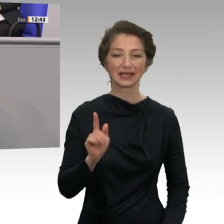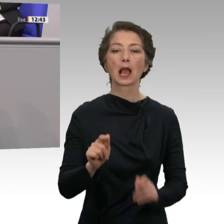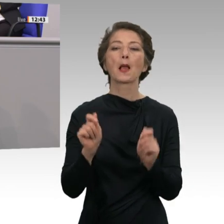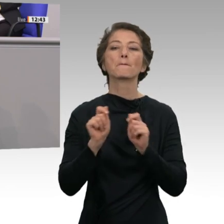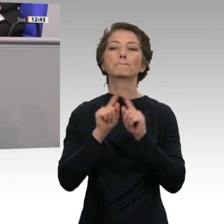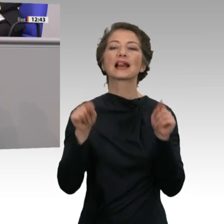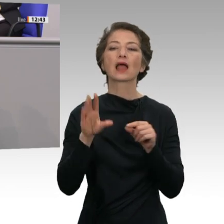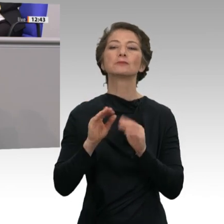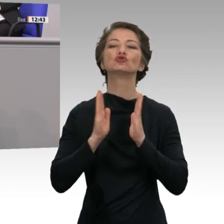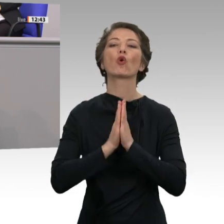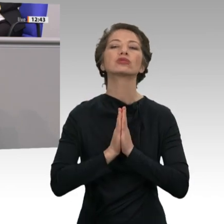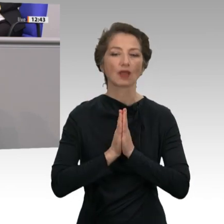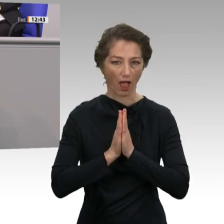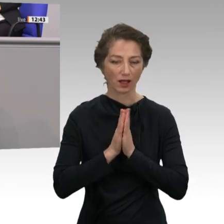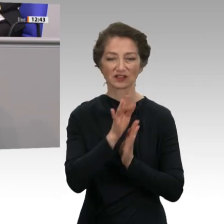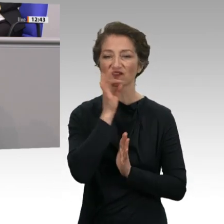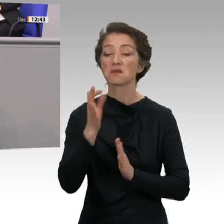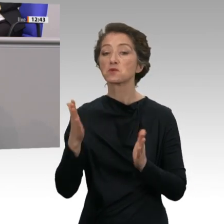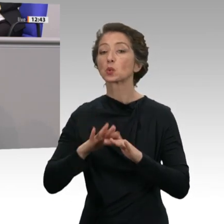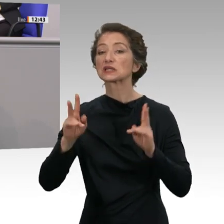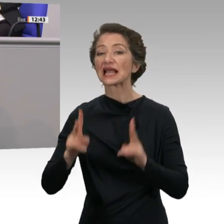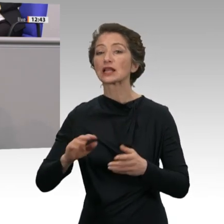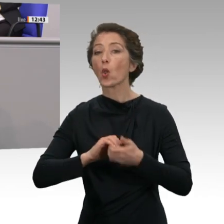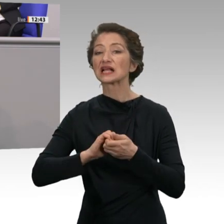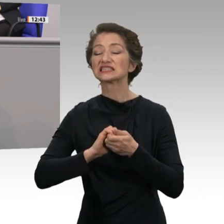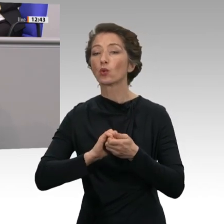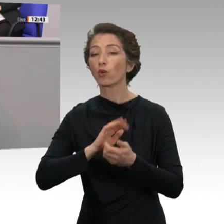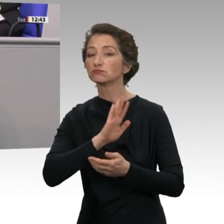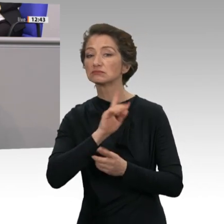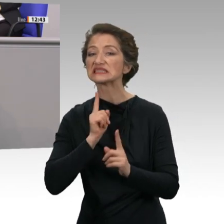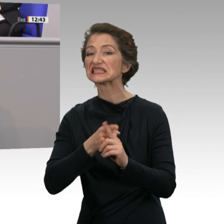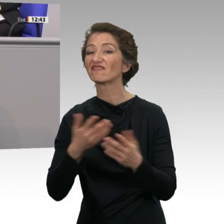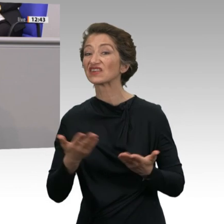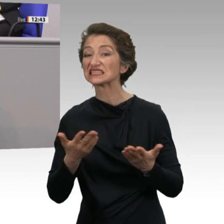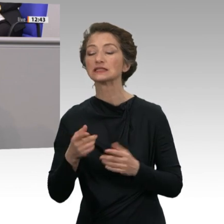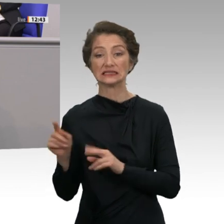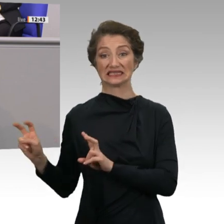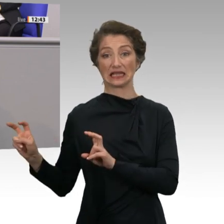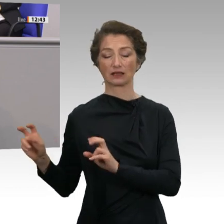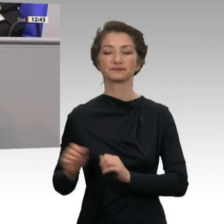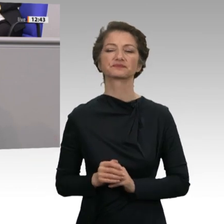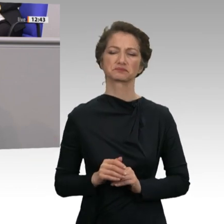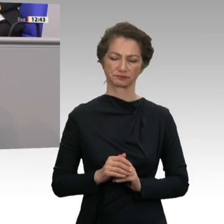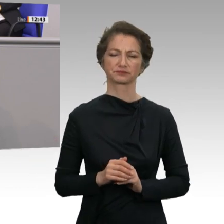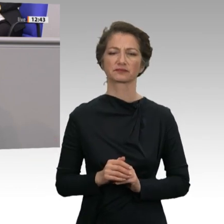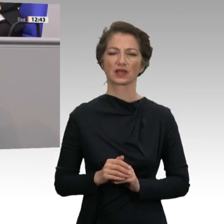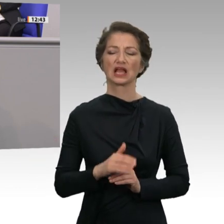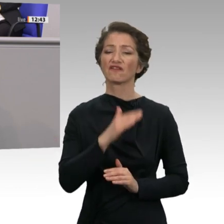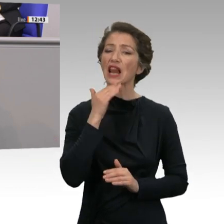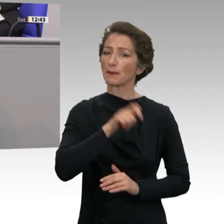Zielsetzung der Grundrente der Koalition gesagt hat. Ich zitiere. Sehr viele Menschen, die ihr Leben lang gearbeitet haben, landen